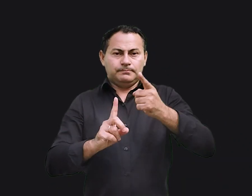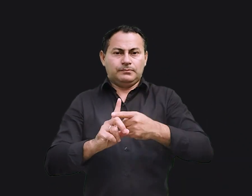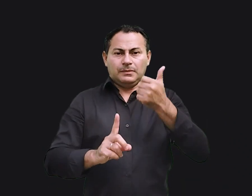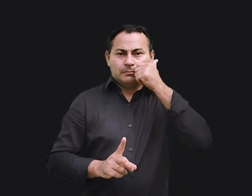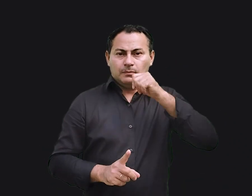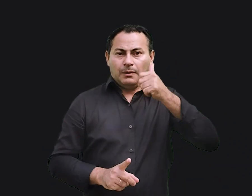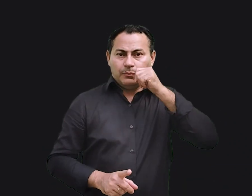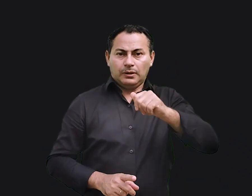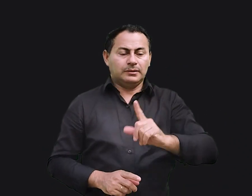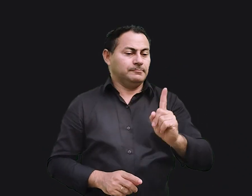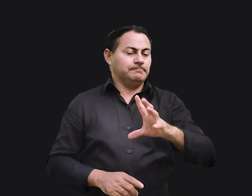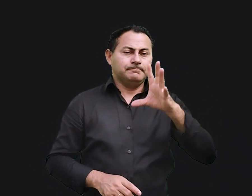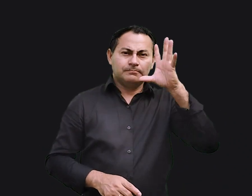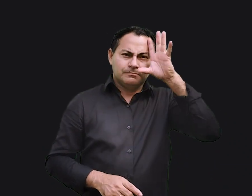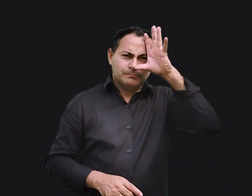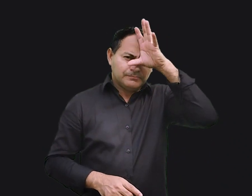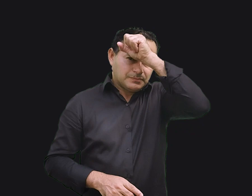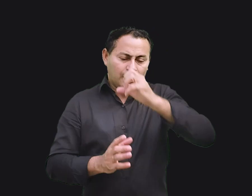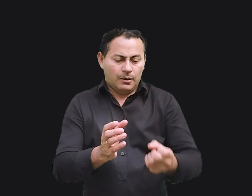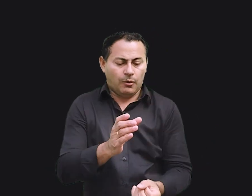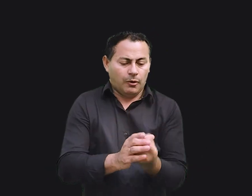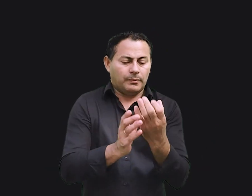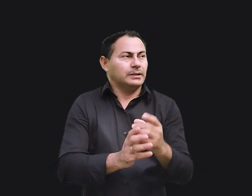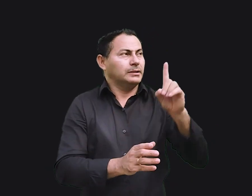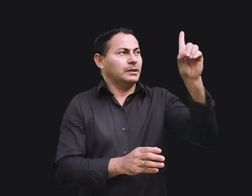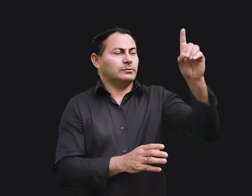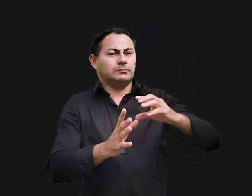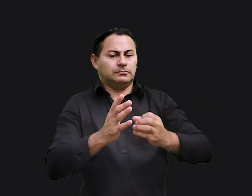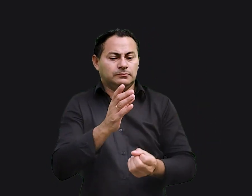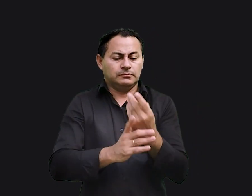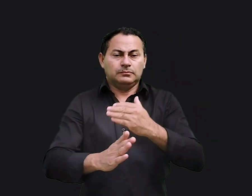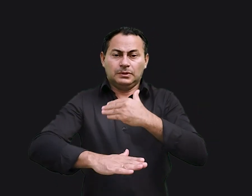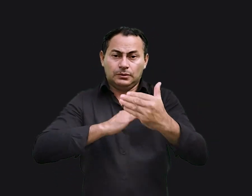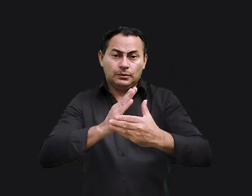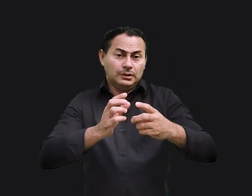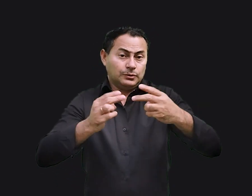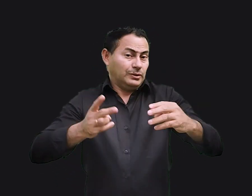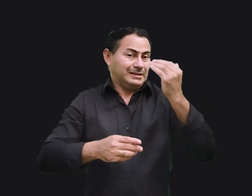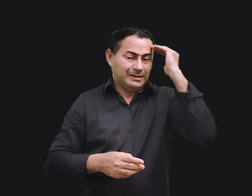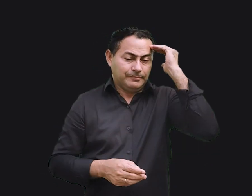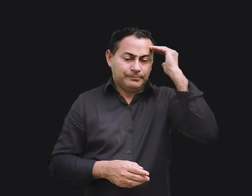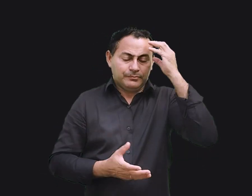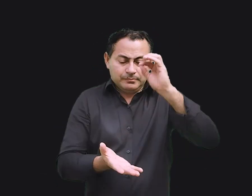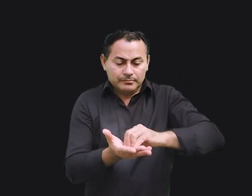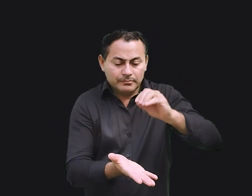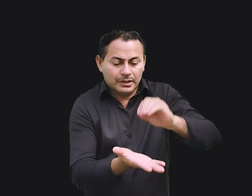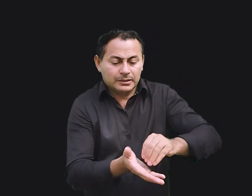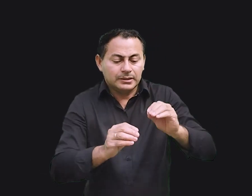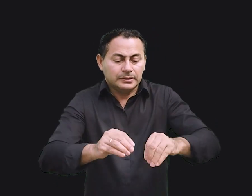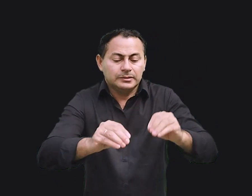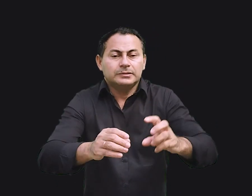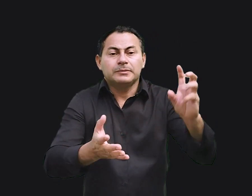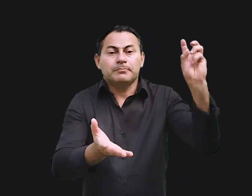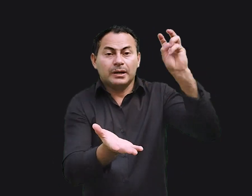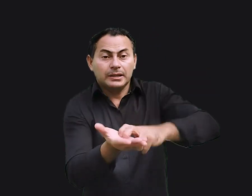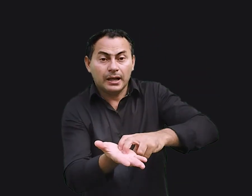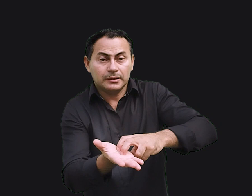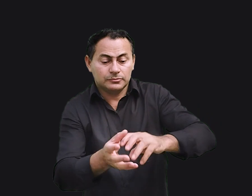também não pode compreender as obras de Deus e o Criador de todas as coisas. Plante de manhã sua semente e mesmo ao